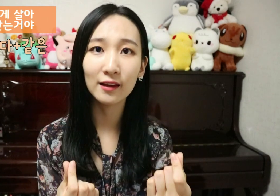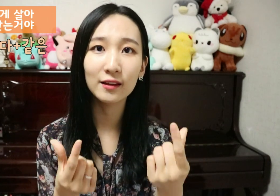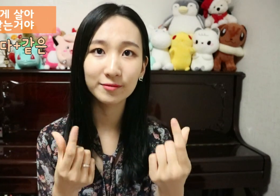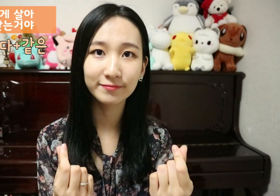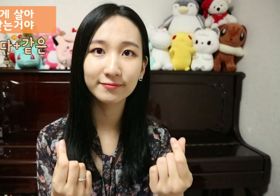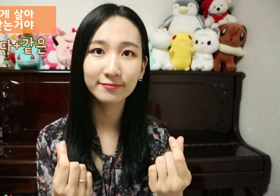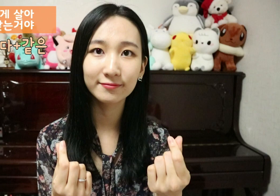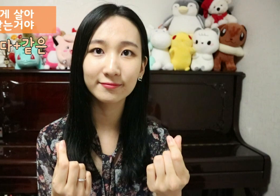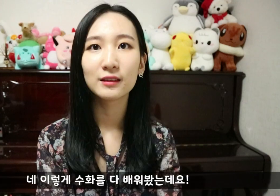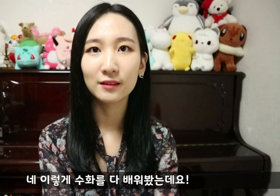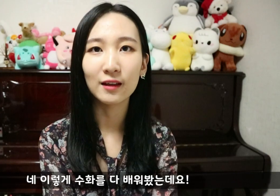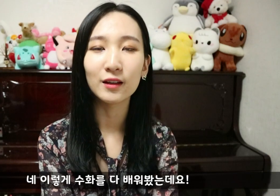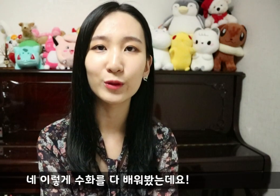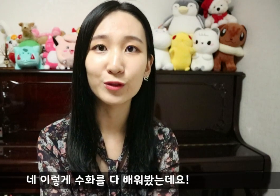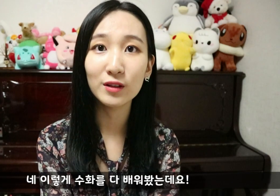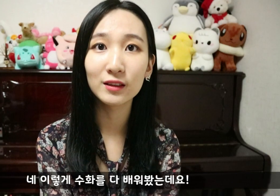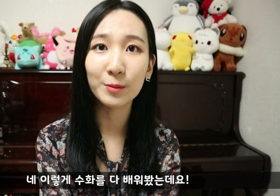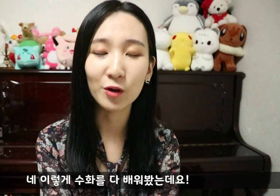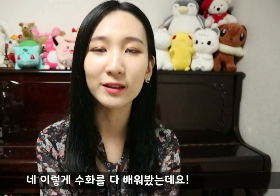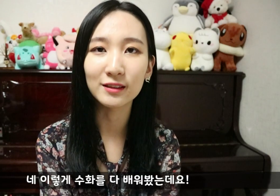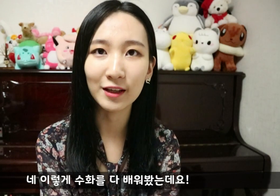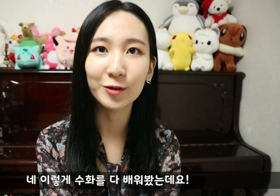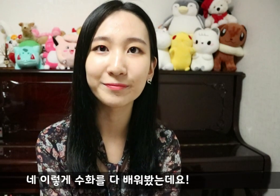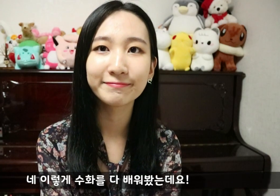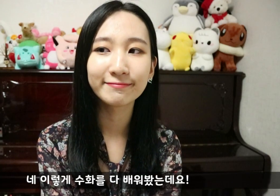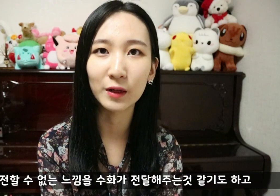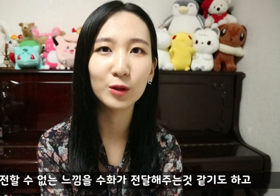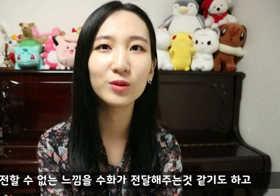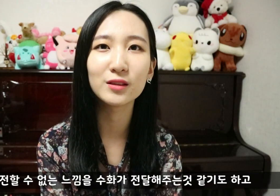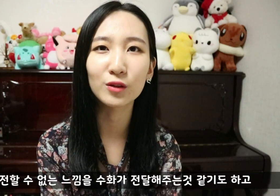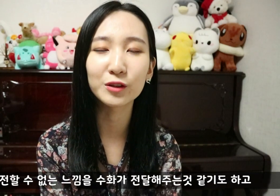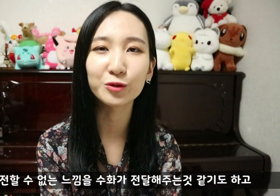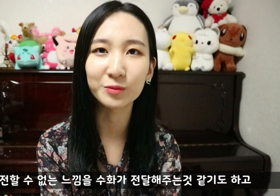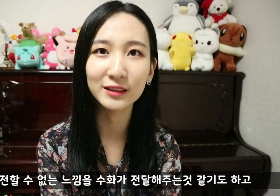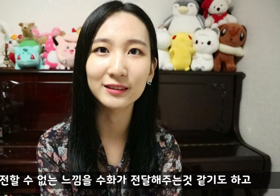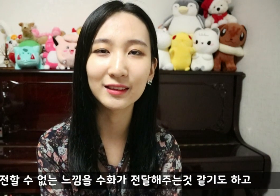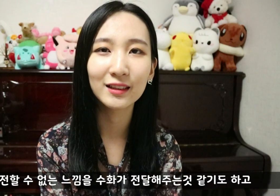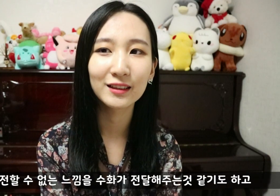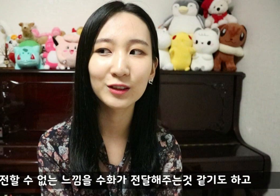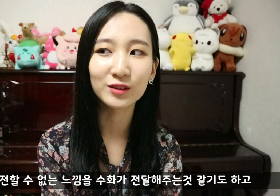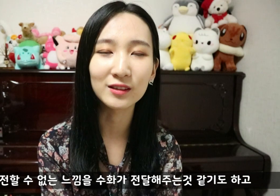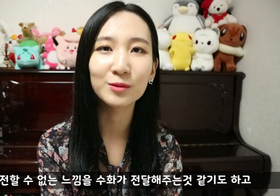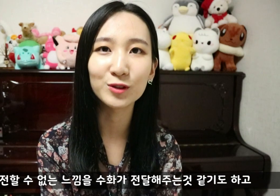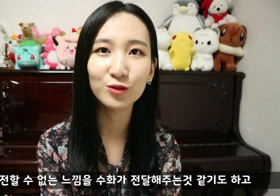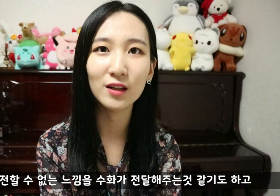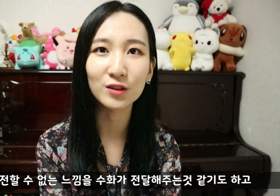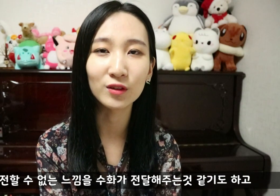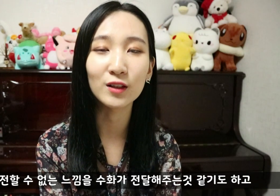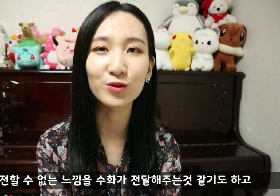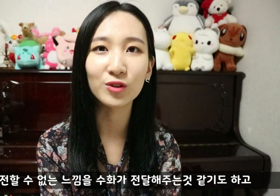네 이렇게 수화를 다 배워봤는데요 말로는 전할 수 없는 그런 느낌을 수화가 전달해주는